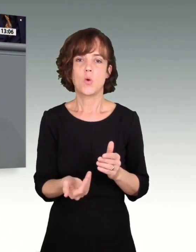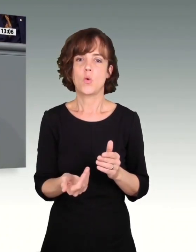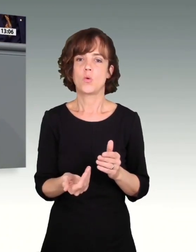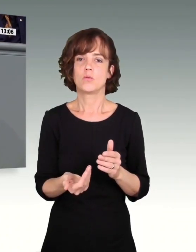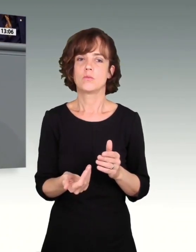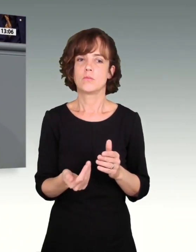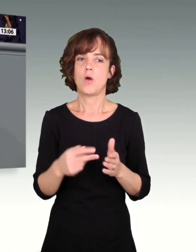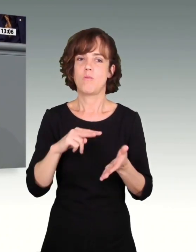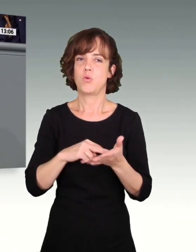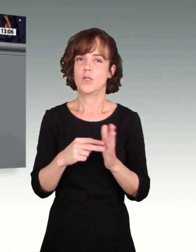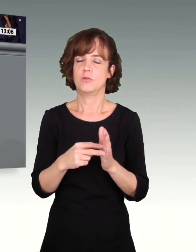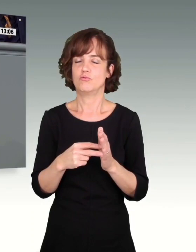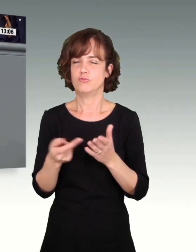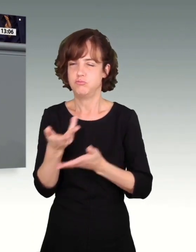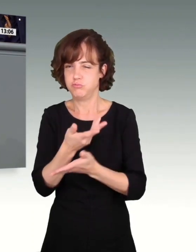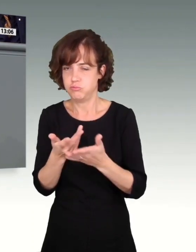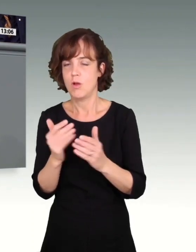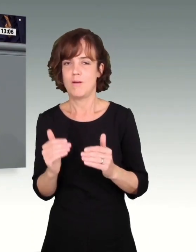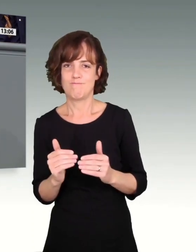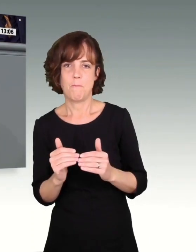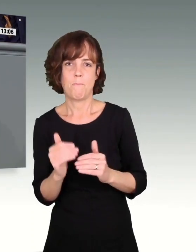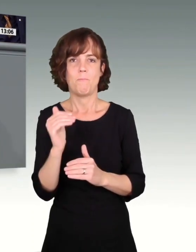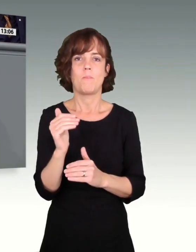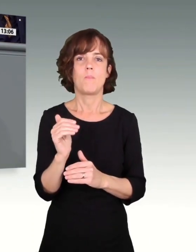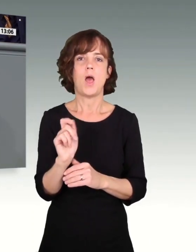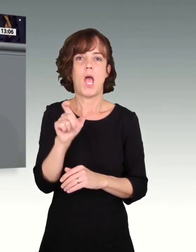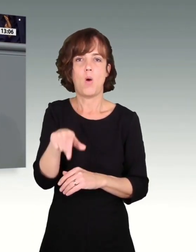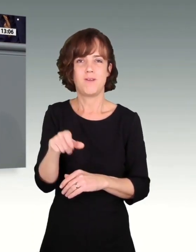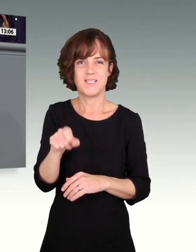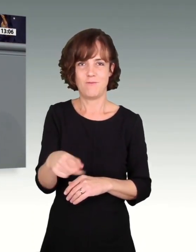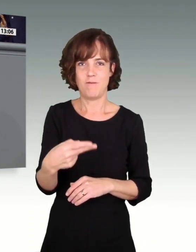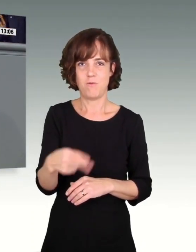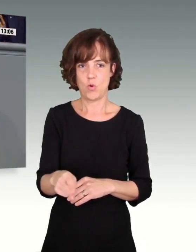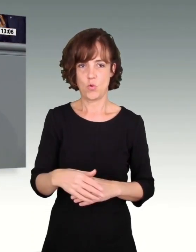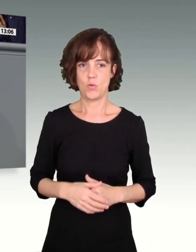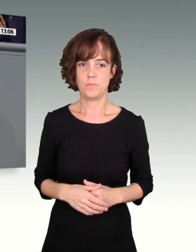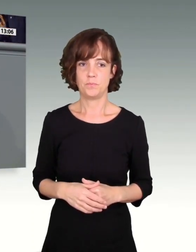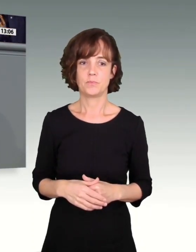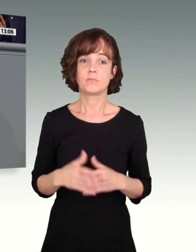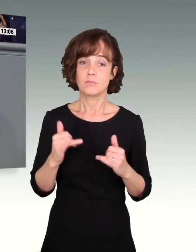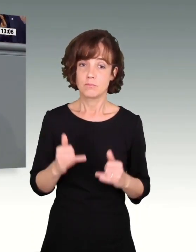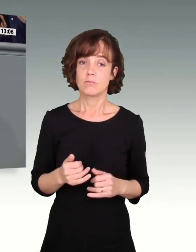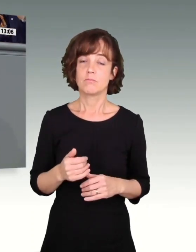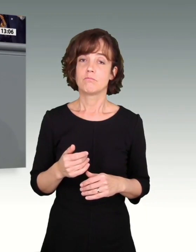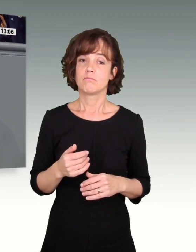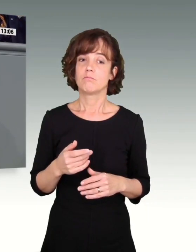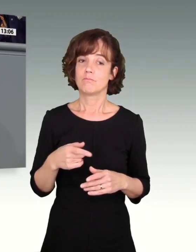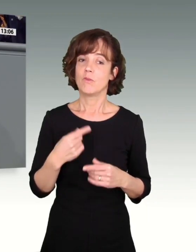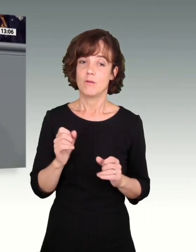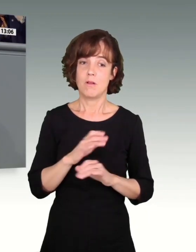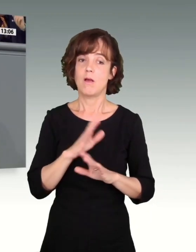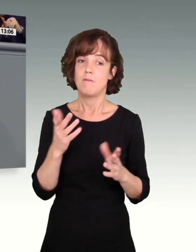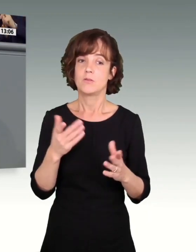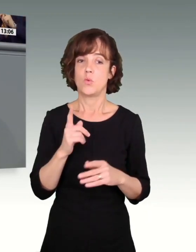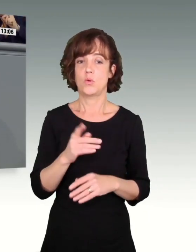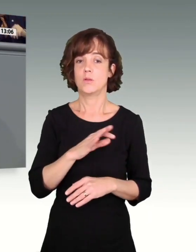großen Schritt politisch auf 12 Euro erhöht. Und ja, wir stehen eins zu eins und so 100 Prozent zur Mindestlohn-Kommission.